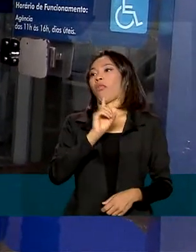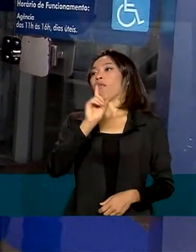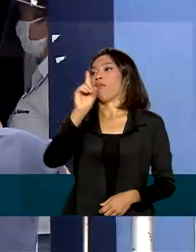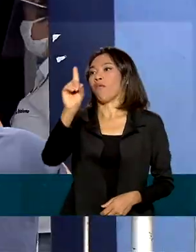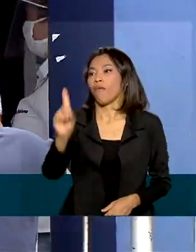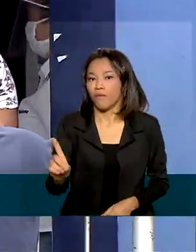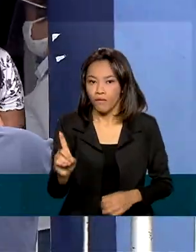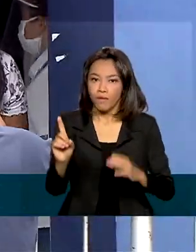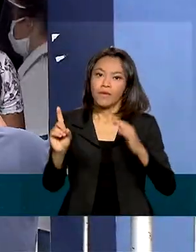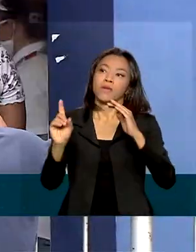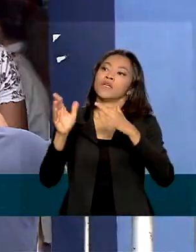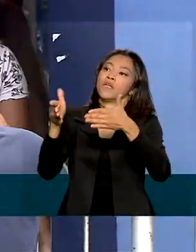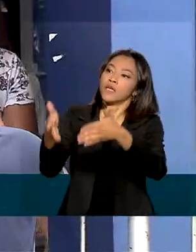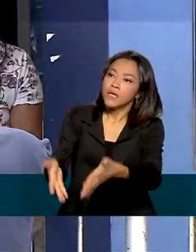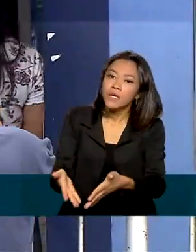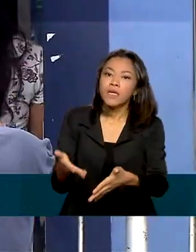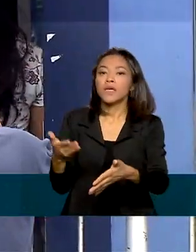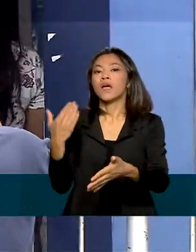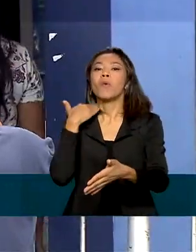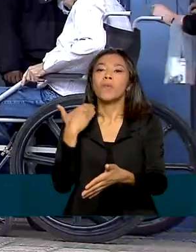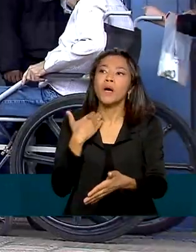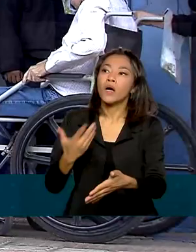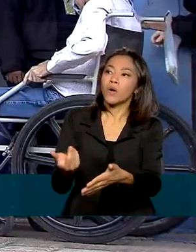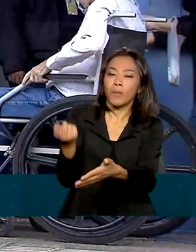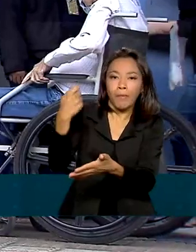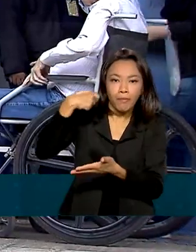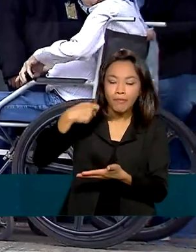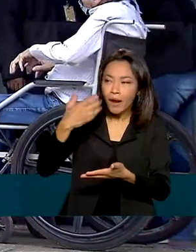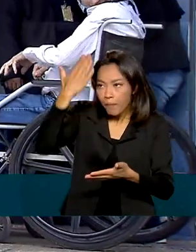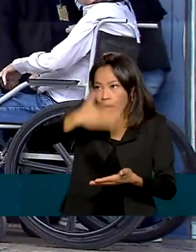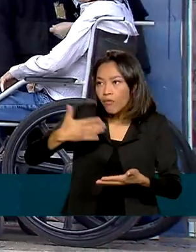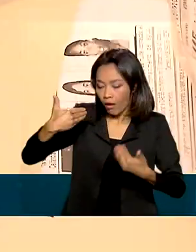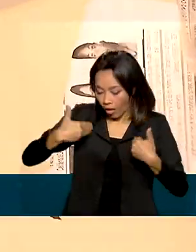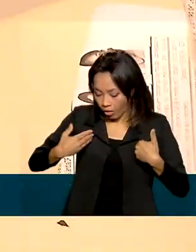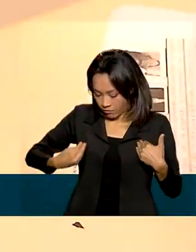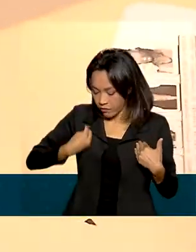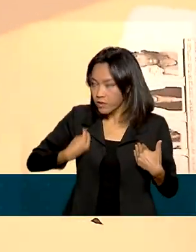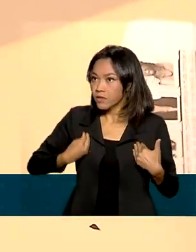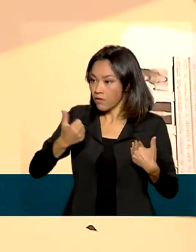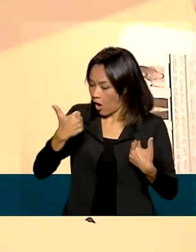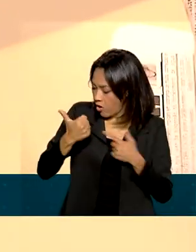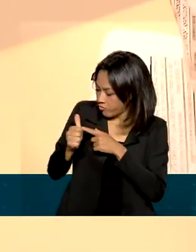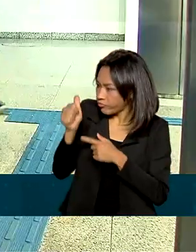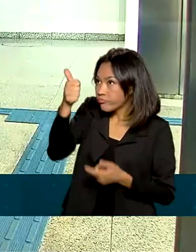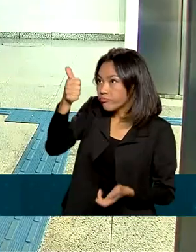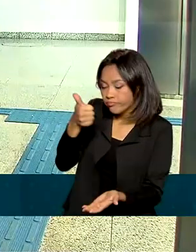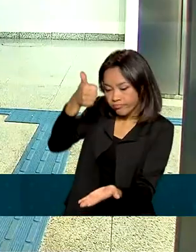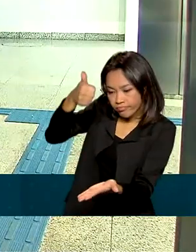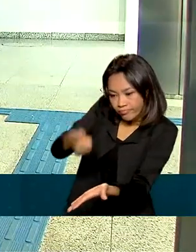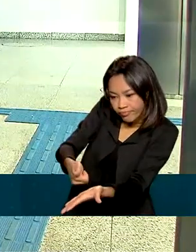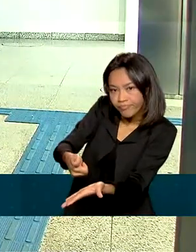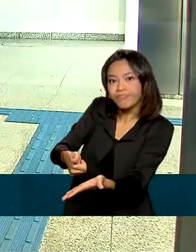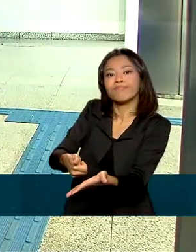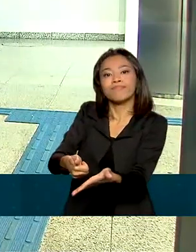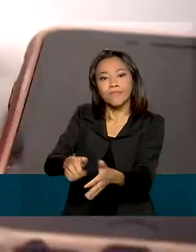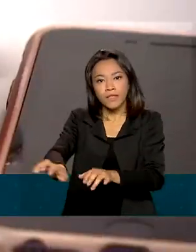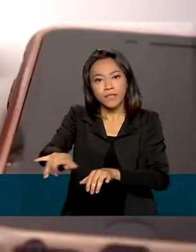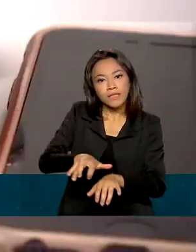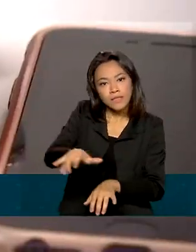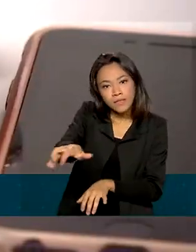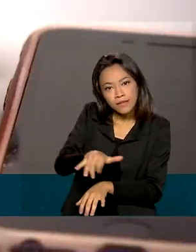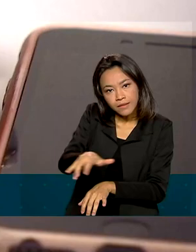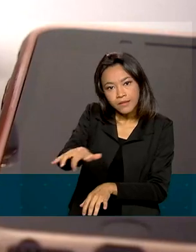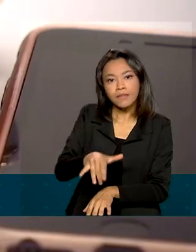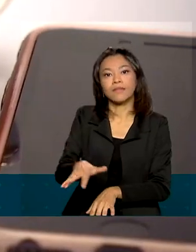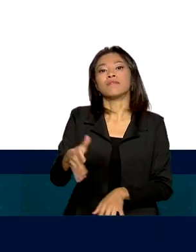e ir ao banco responsável pelo pagamento. O procedimento era feito por meio da biometria, nos caixas eletrônicos, no